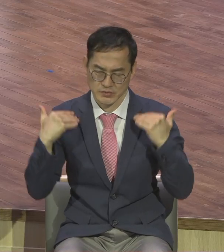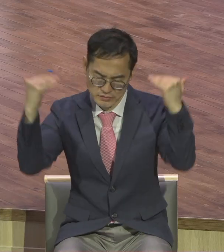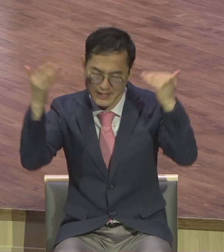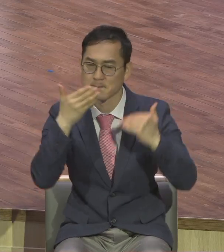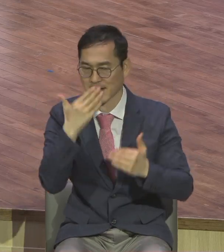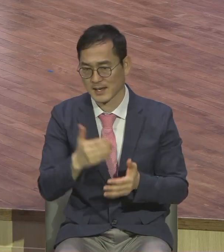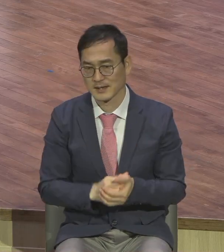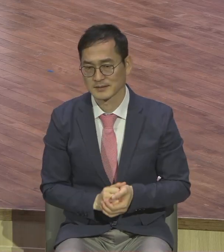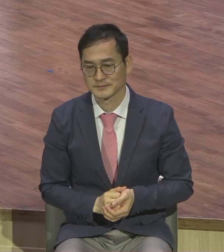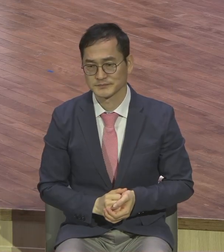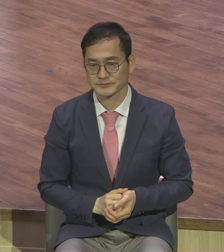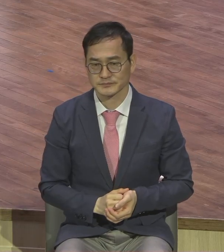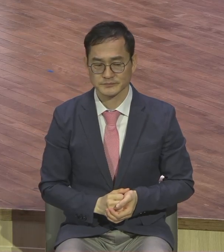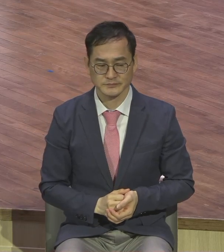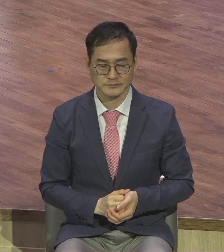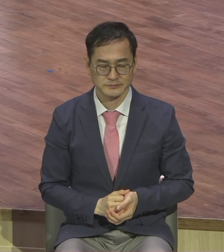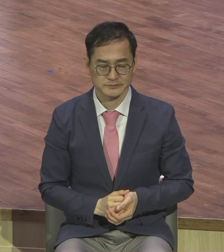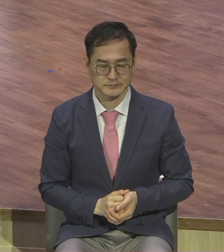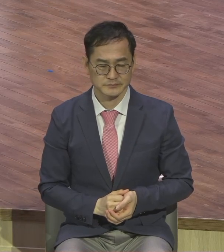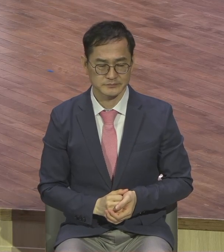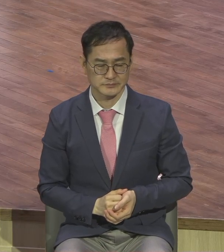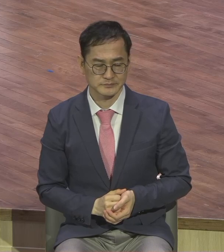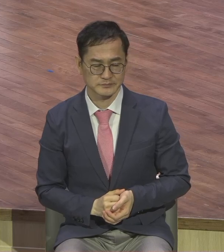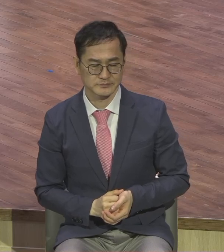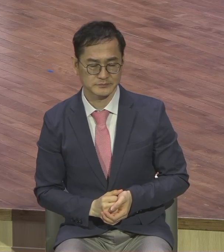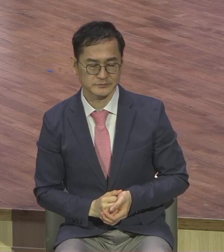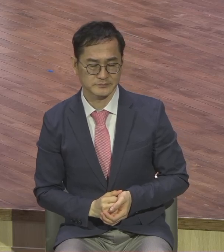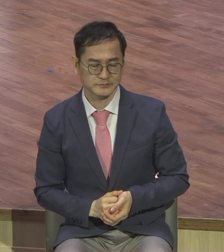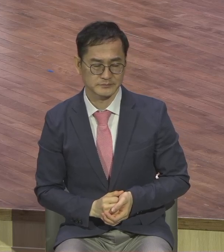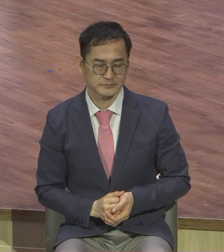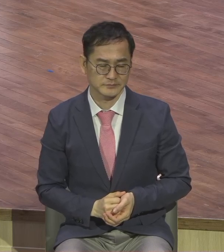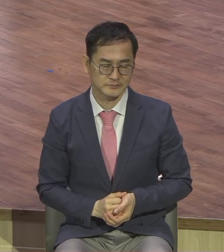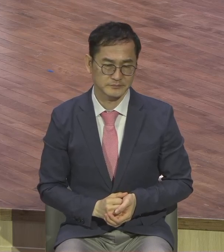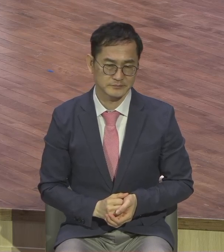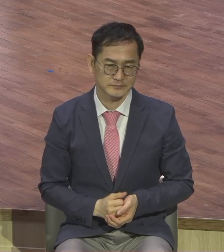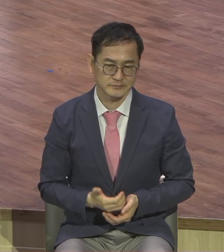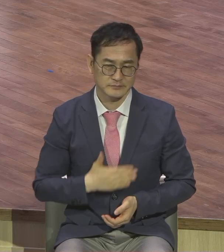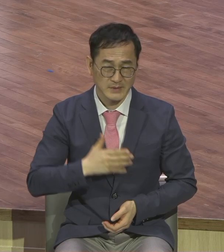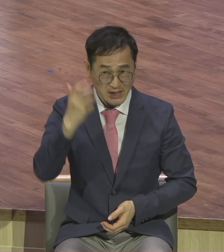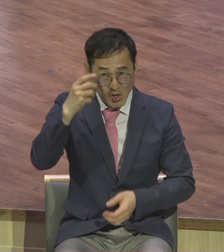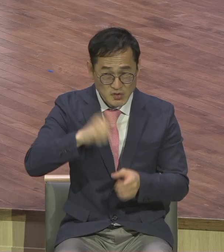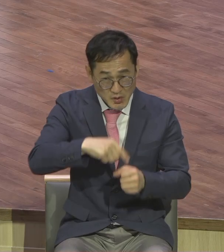걸려있으면 성장이 안되요. 안된다고. 이걸 제거해야 성장이 일어나요.